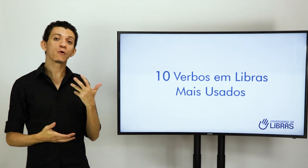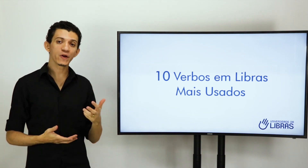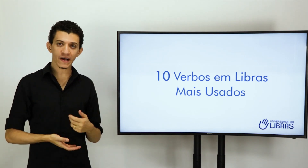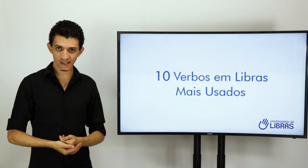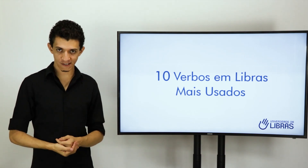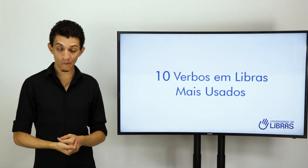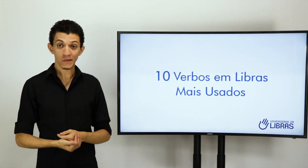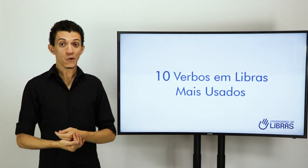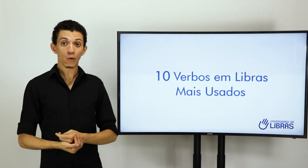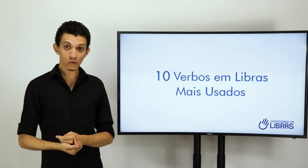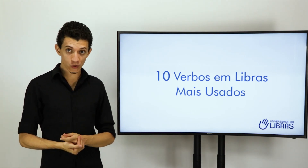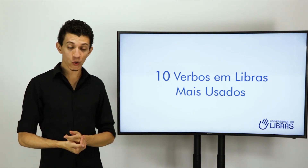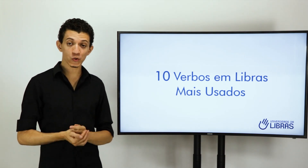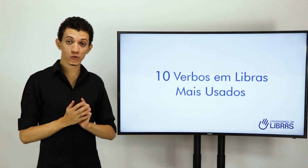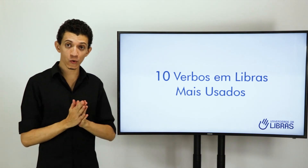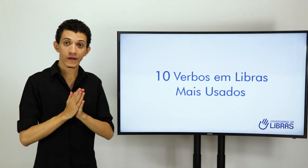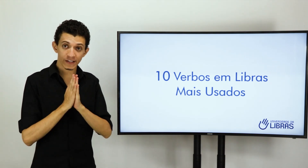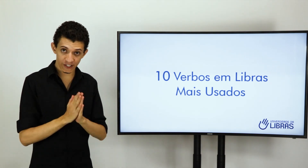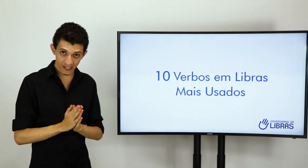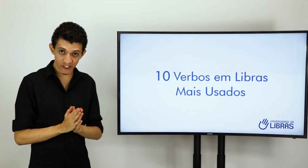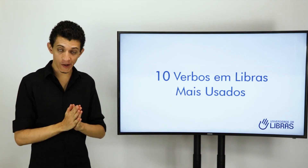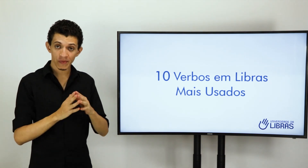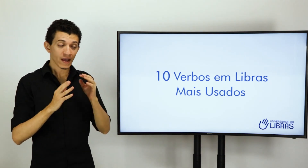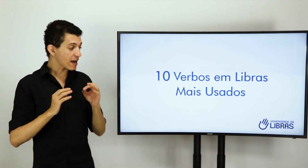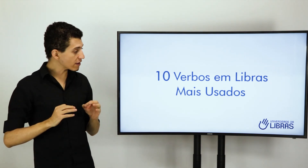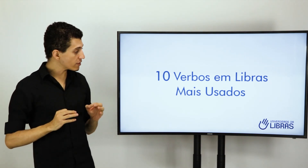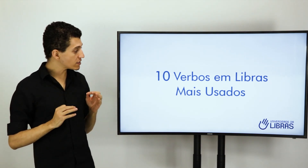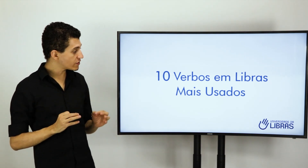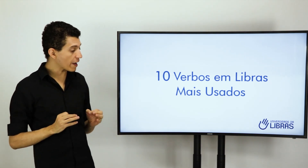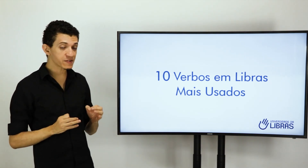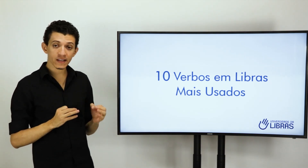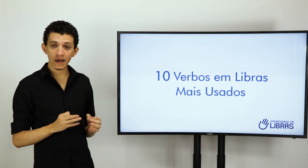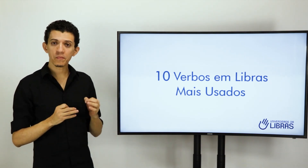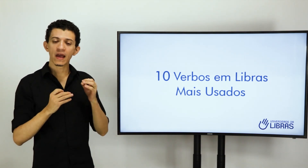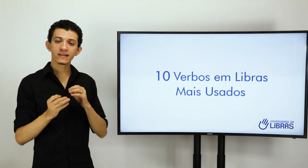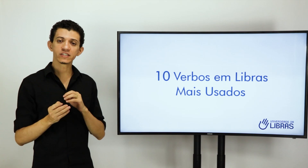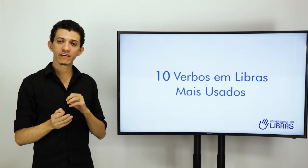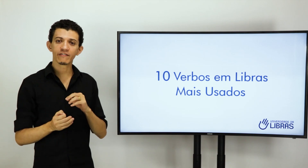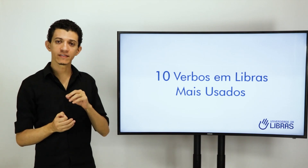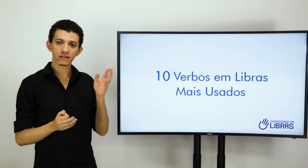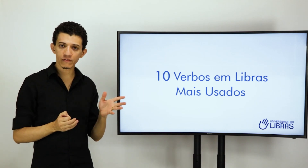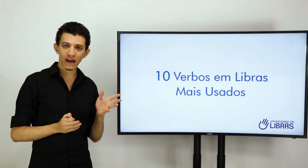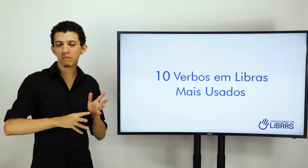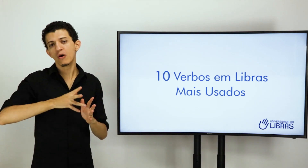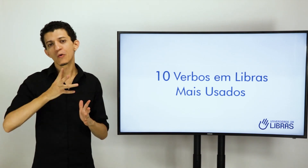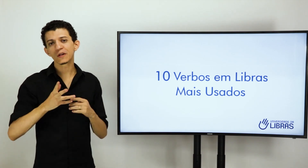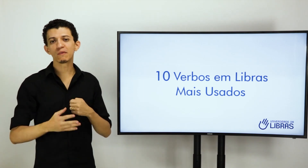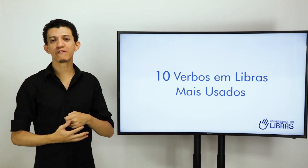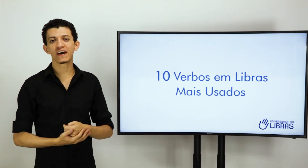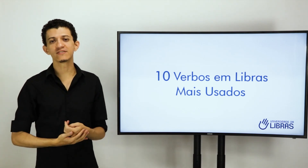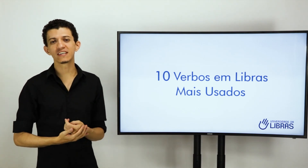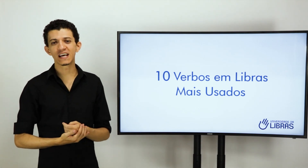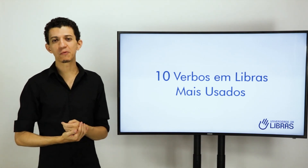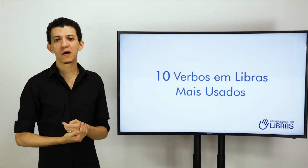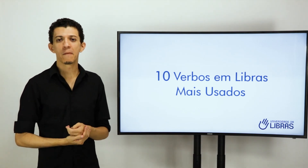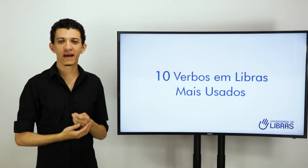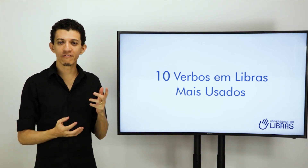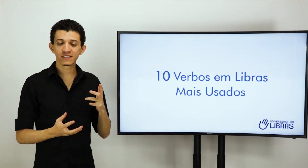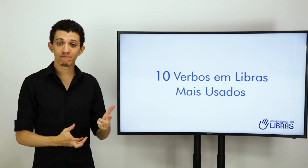comunicação com os surdos no dia a dia. Cada um desses verbos aqui, a gente vai ver tanto o verbo quanto uma frase de exemplo para que você